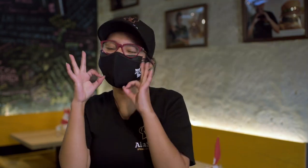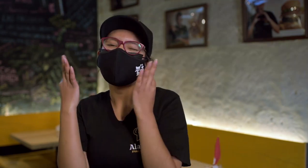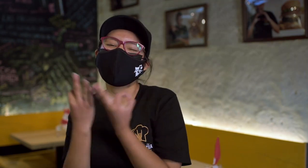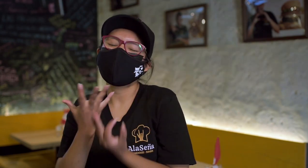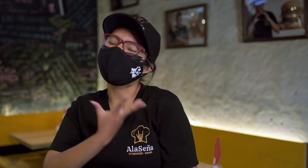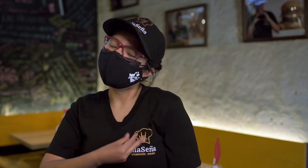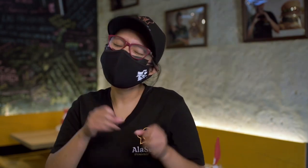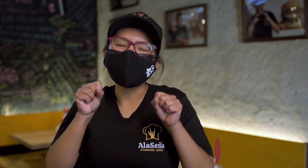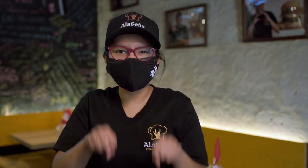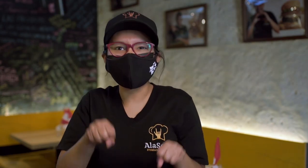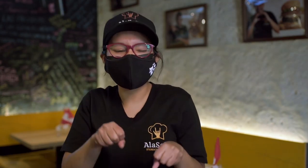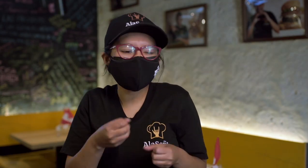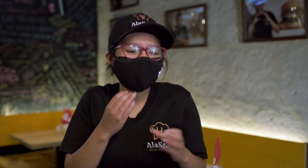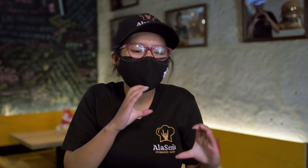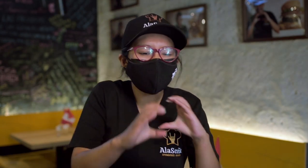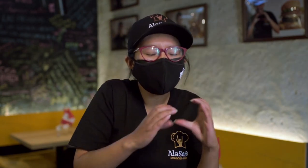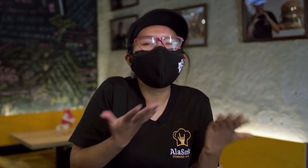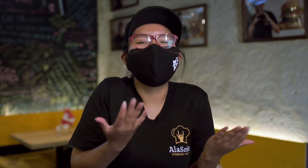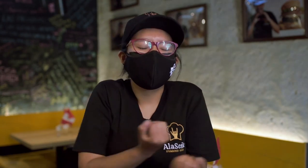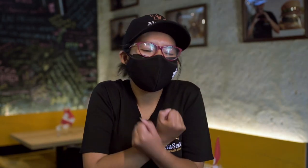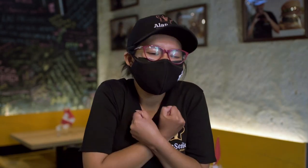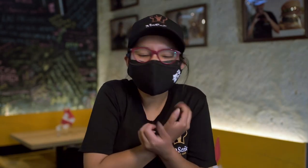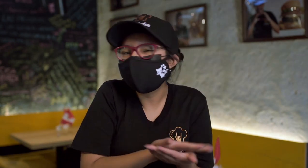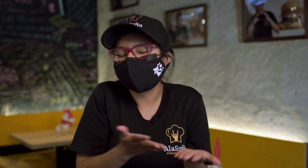familia estaba triste porque ya iba a ser difícil poder comunicarnos.